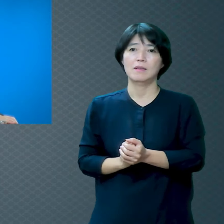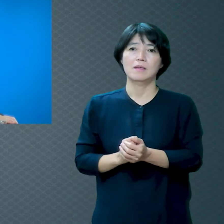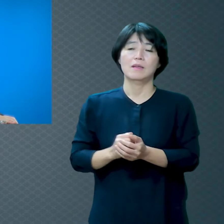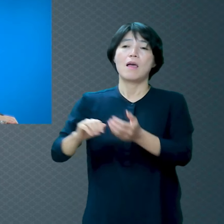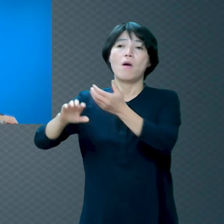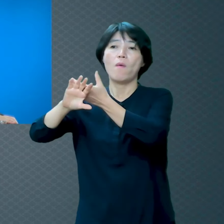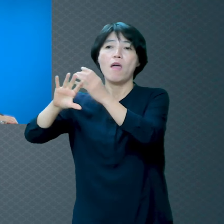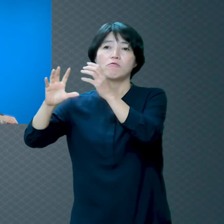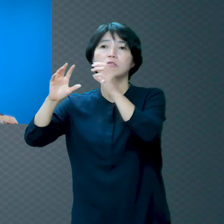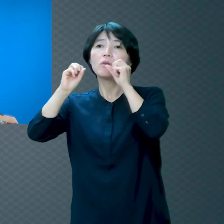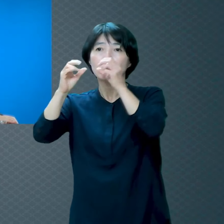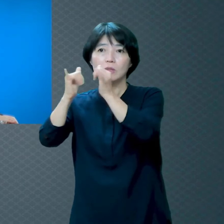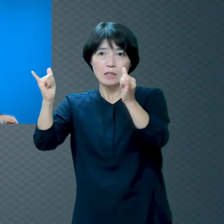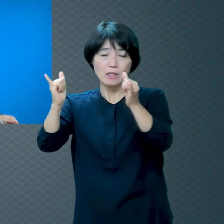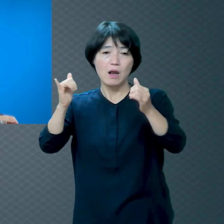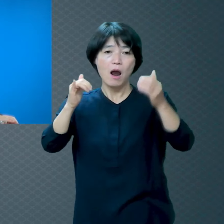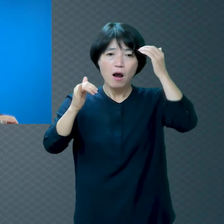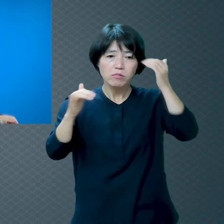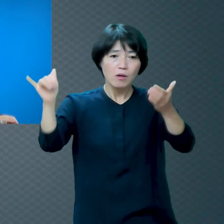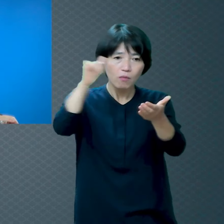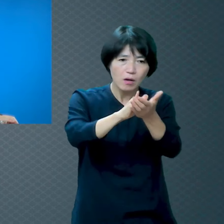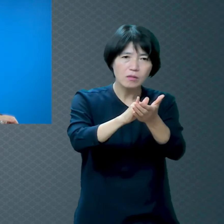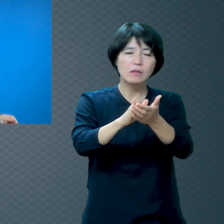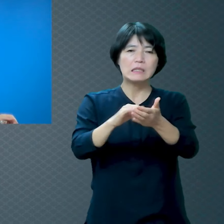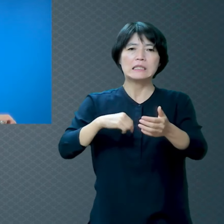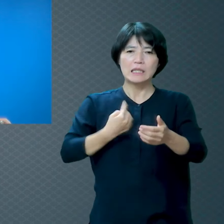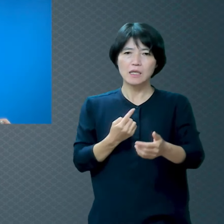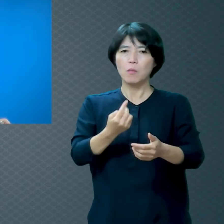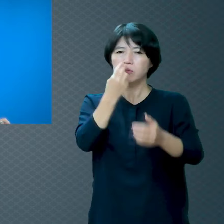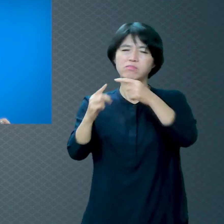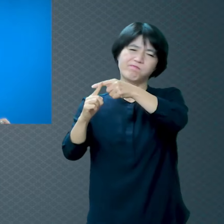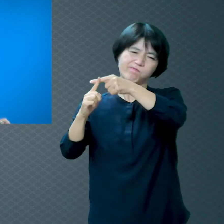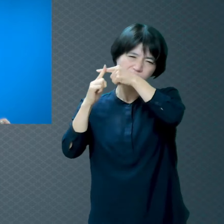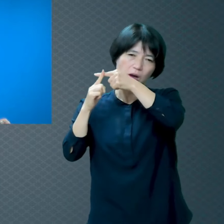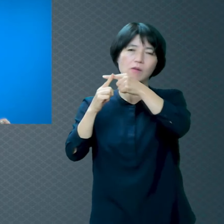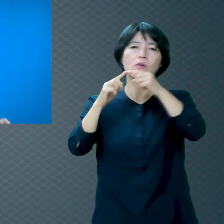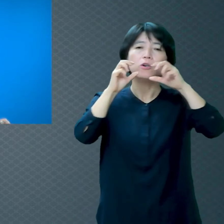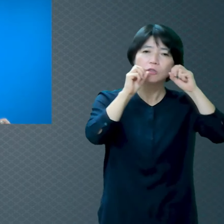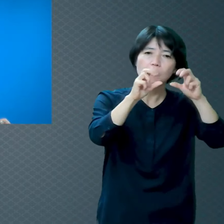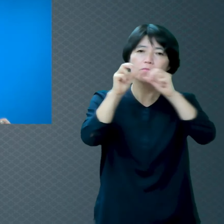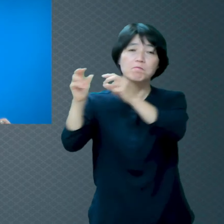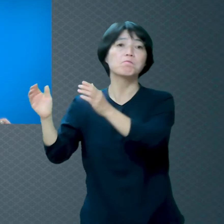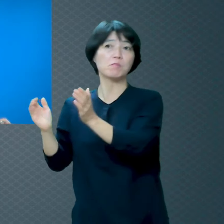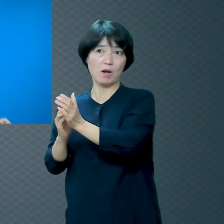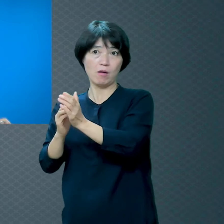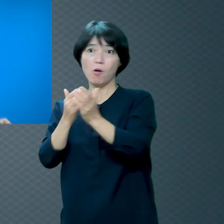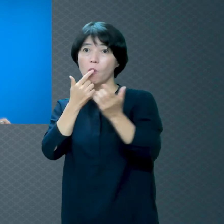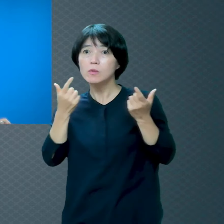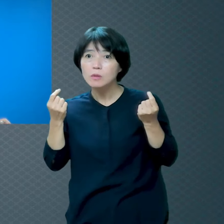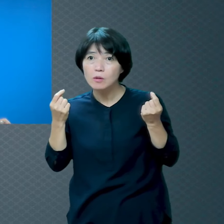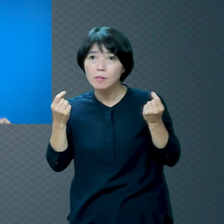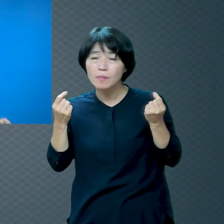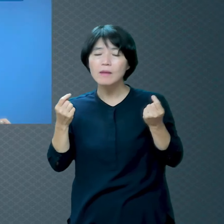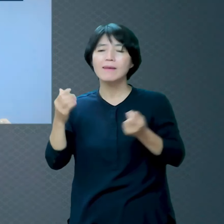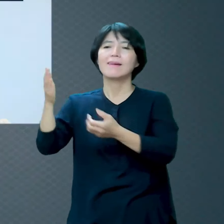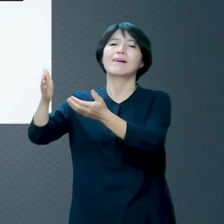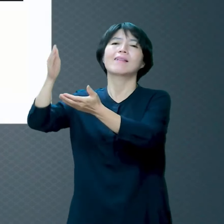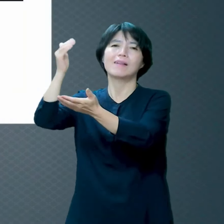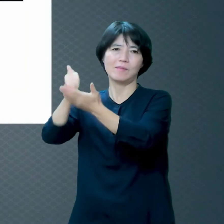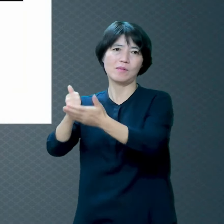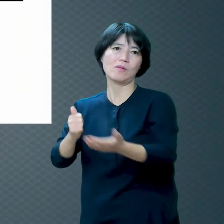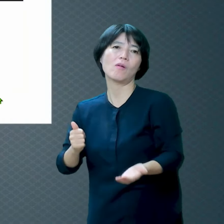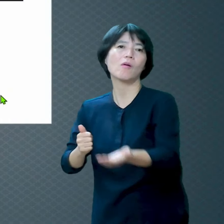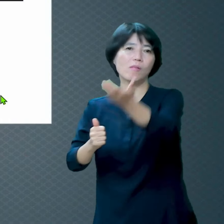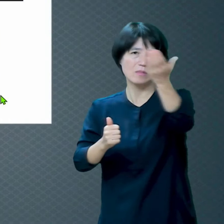이게 진짜인 겁니다 그러니까 하나님이 말씀하시는 것은 너희들은 죄 가운데